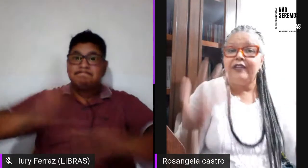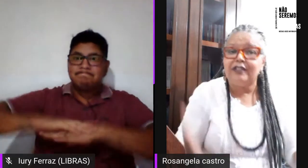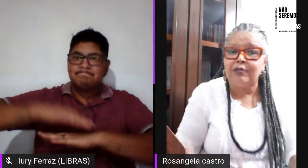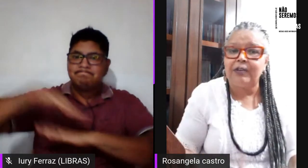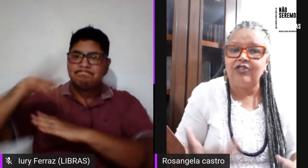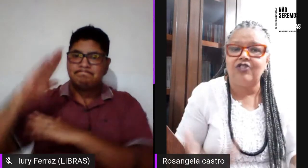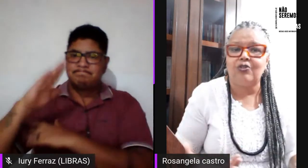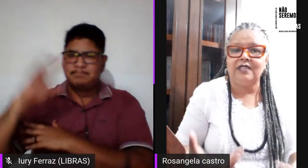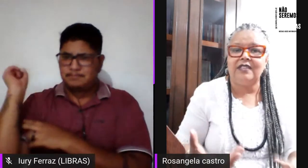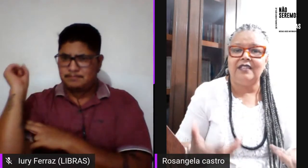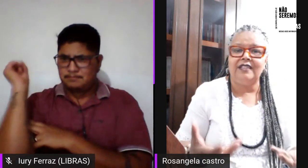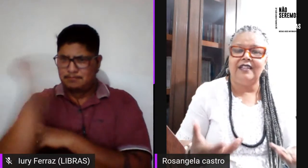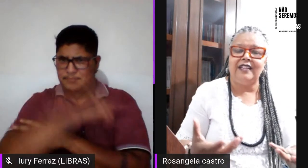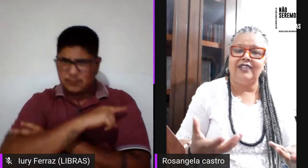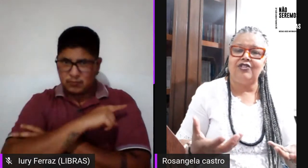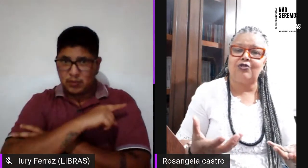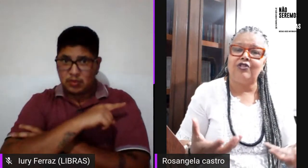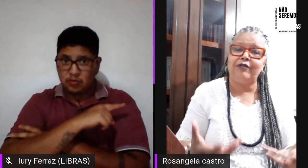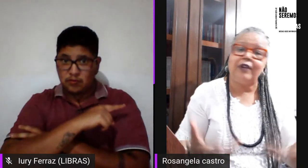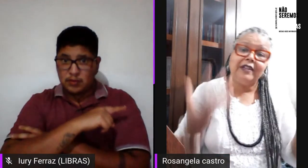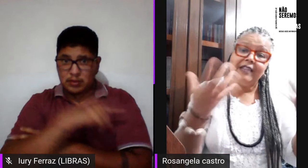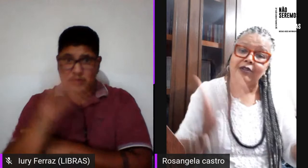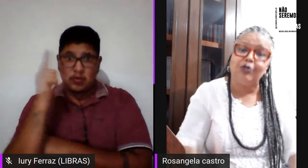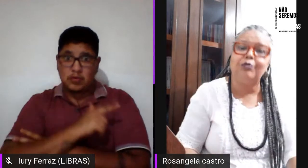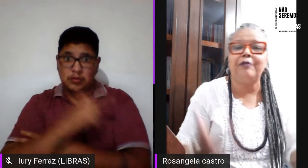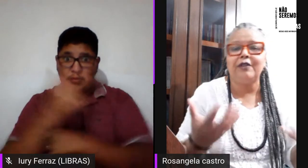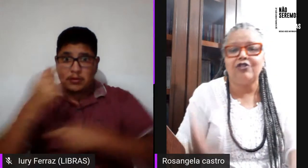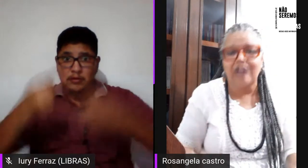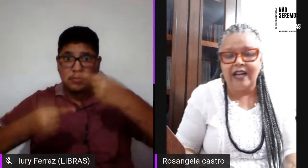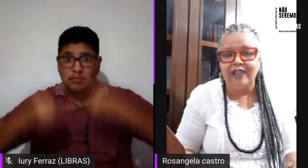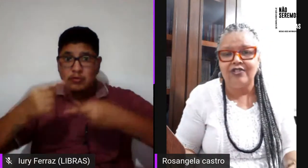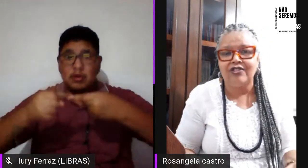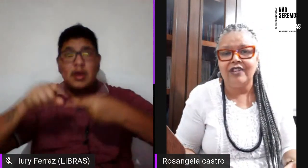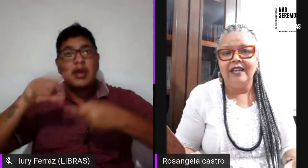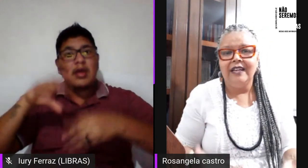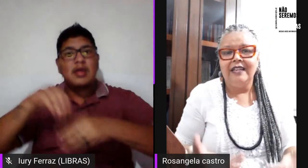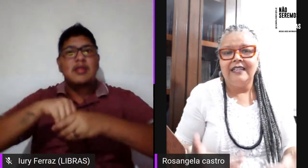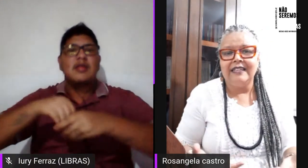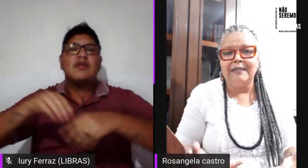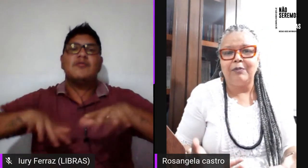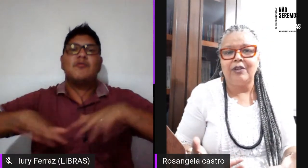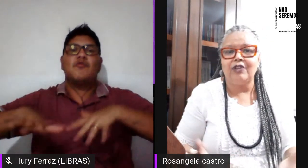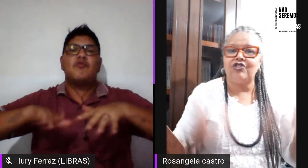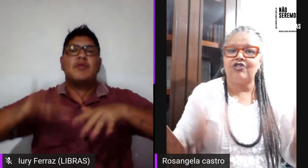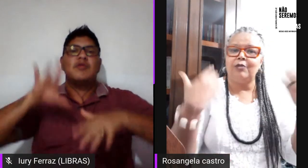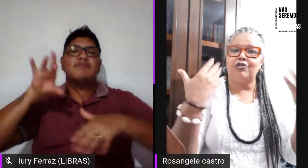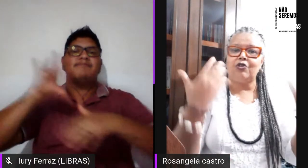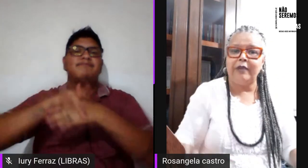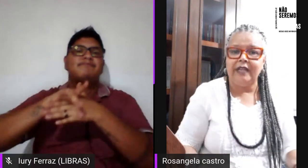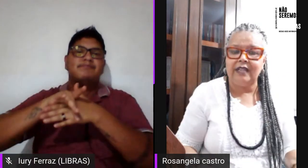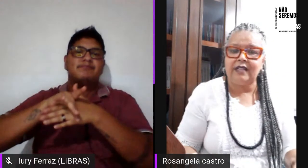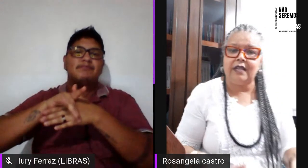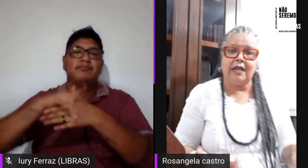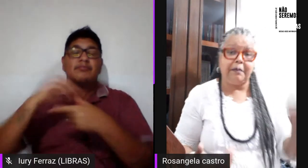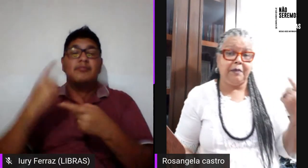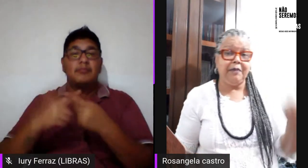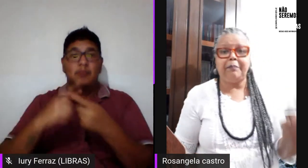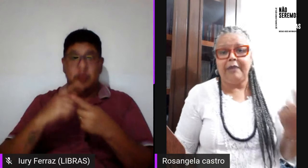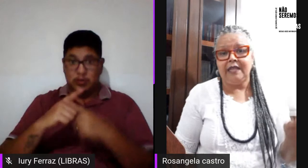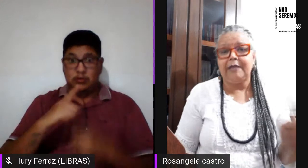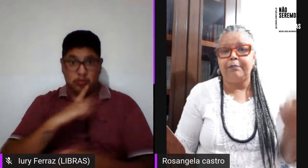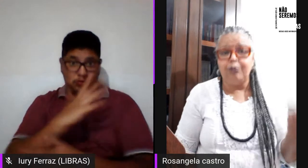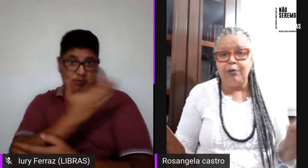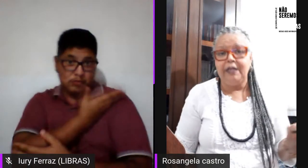difícil para a gente conseguir discutir foi dentro do movimento de AIDS, porque nós tínhamos companheiras, a